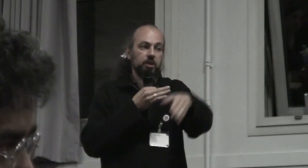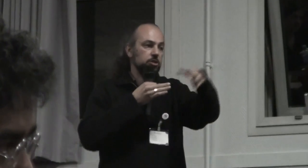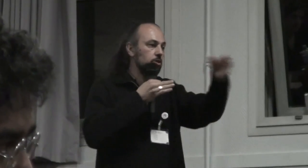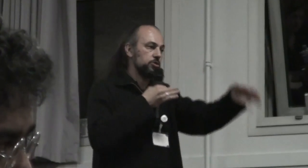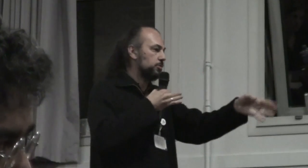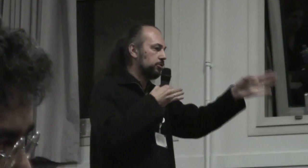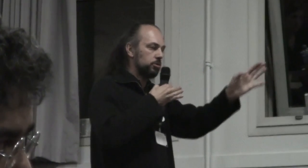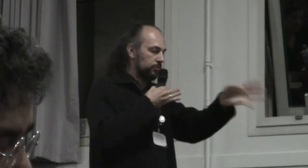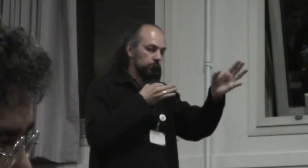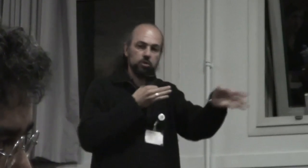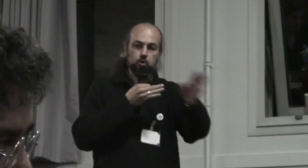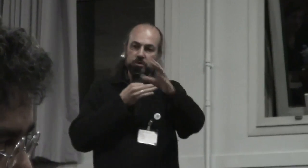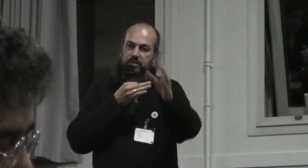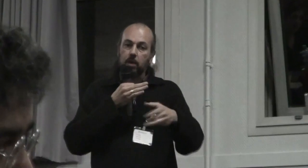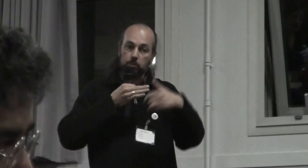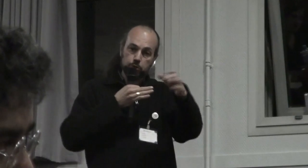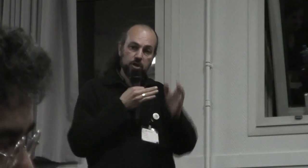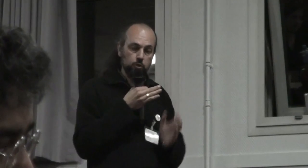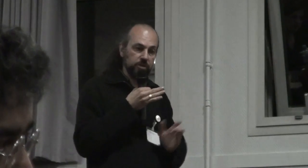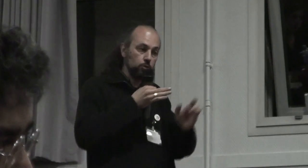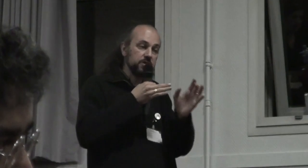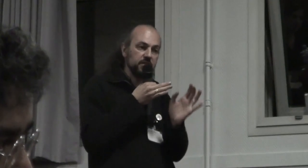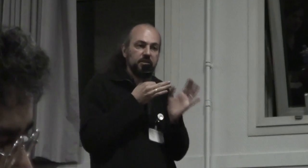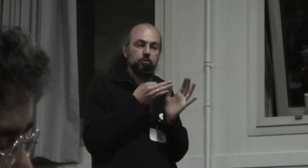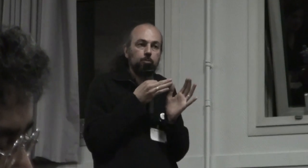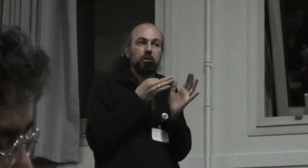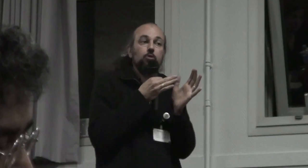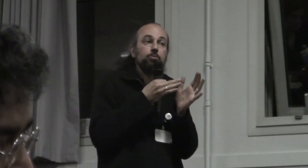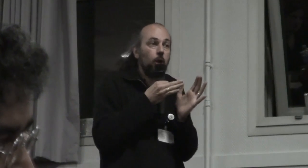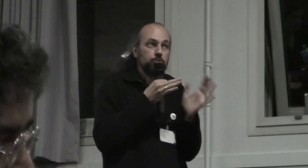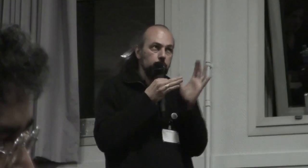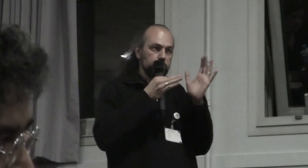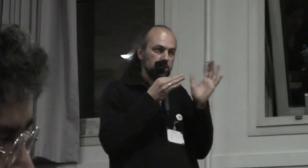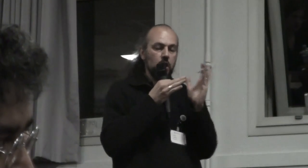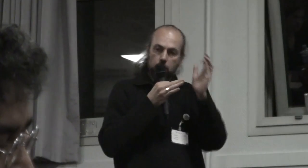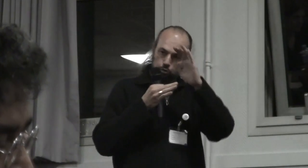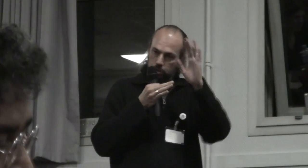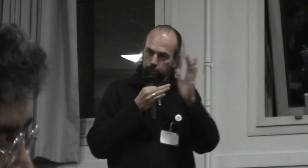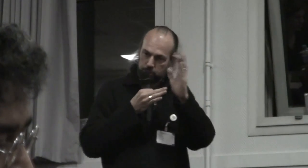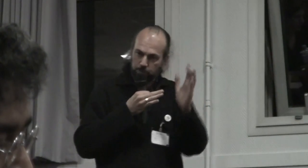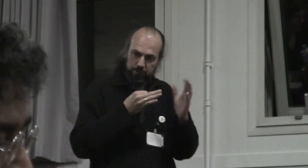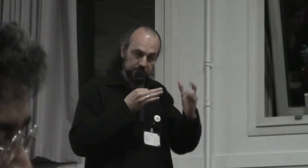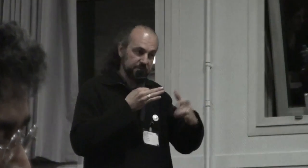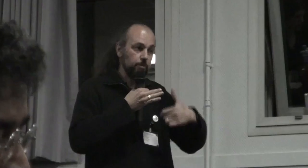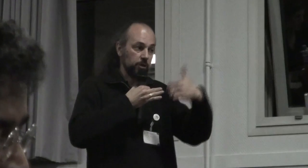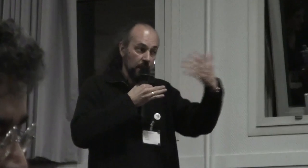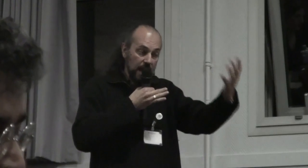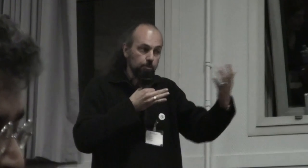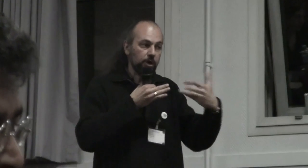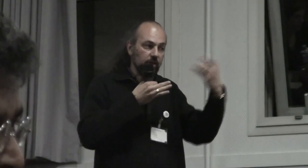capniques des éléments d'éducation etc mais bon ce sera son vécu on essaie d'intervenir peut-être le plus tard possible que sais-je je suis dans l'hypothèse qu'on fait en disant ça donc il pourrait y